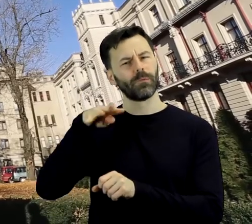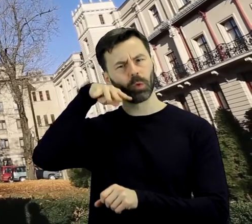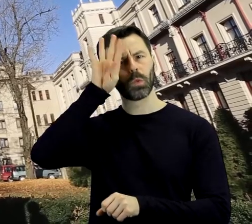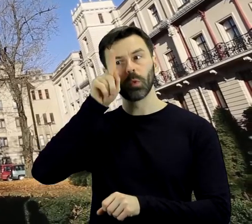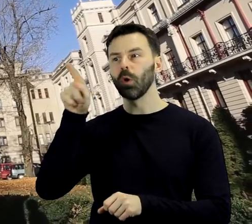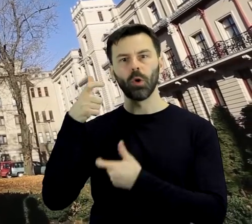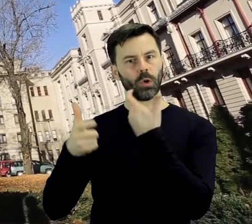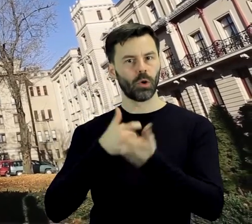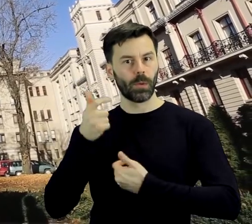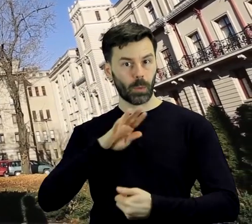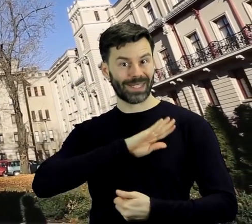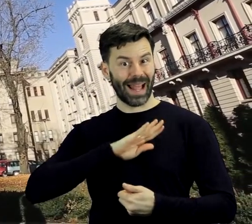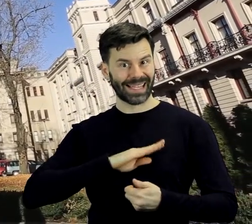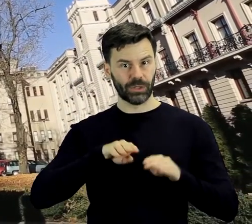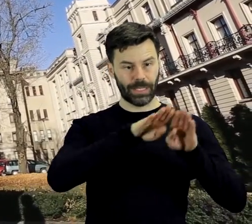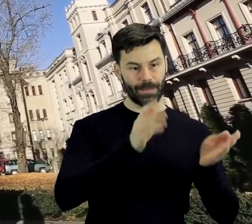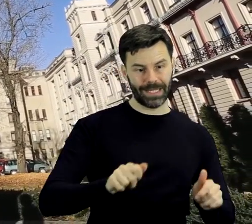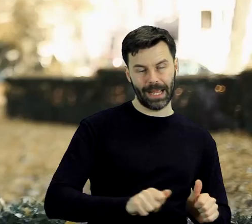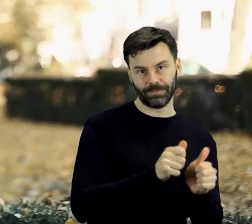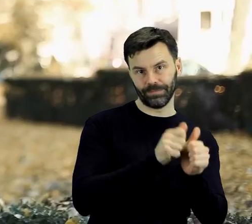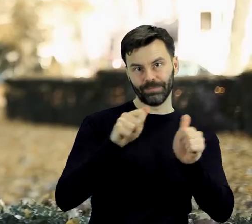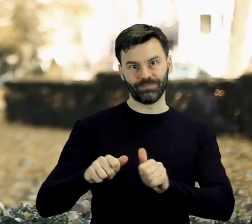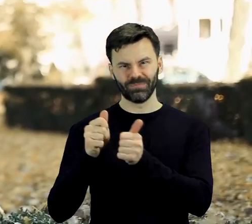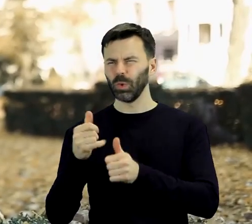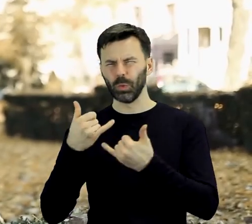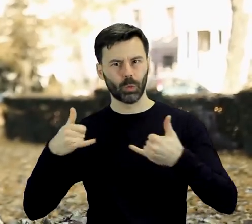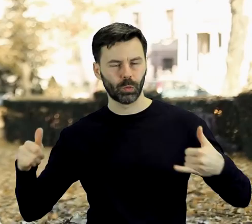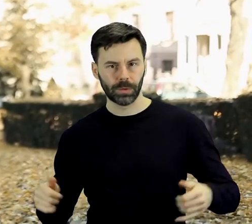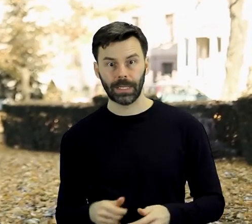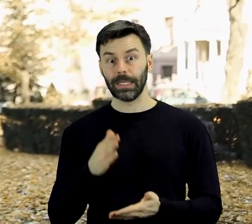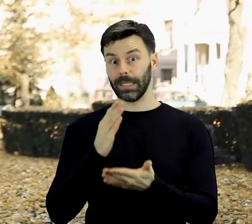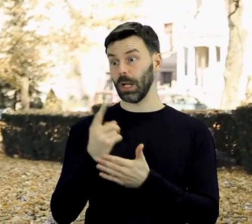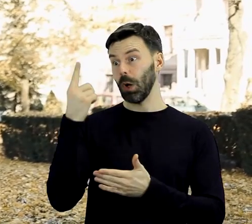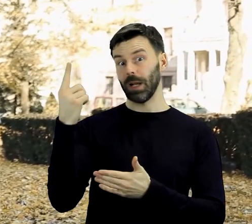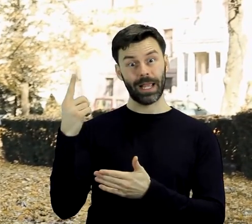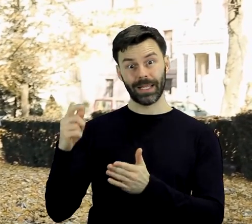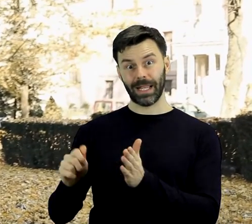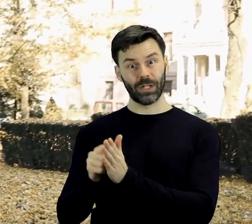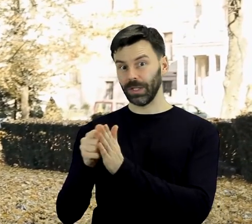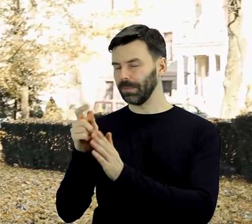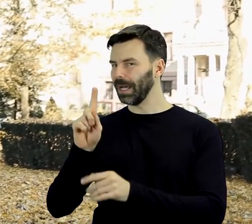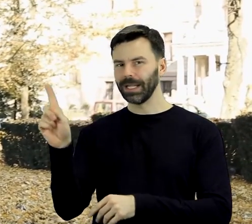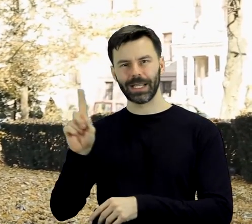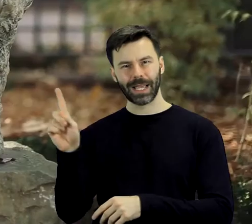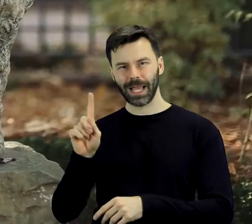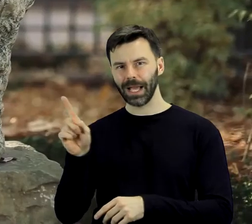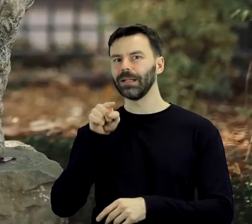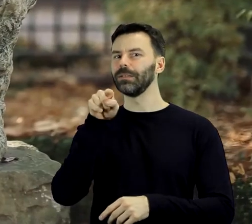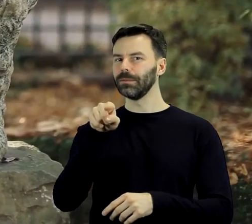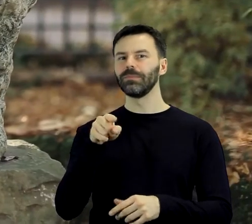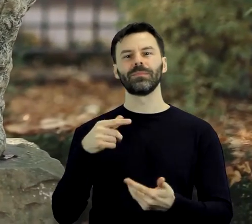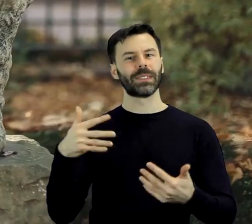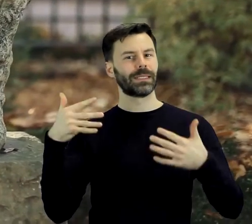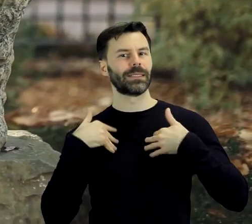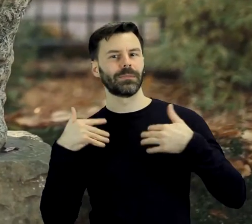nagrobków, tablic pamiątkowych i pomników. Nie jest to jednak jedyna rzeźba, na którą można się natknąć podczas spaceru.